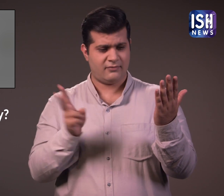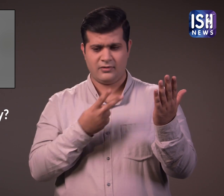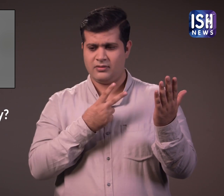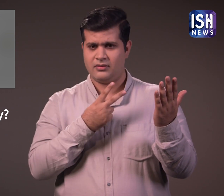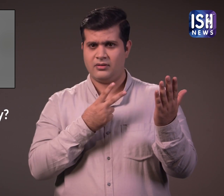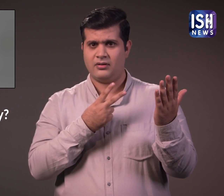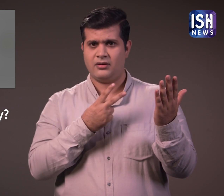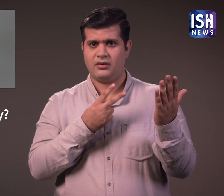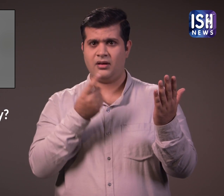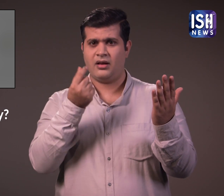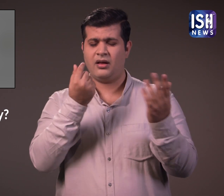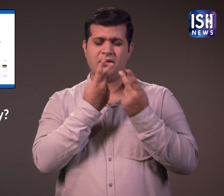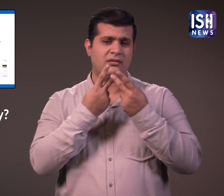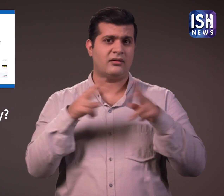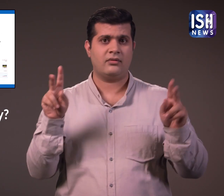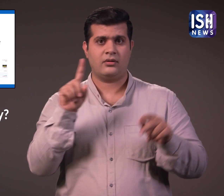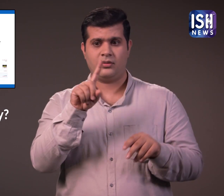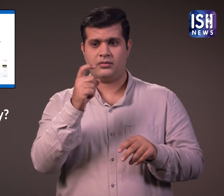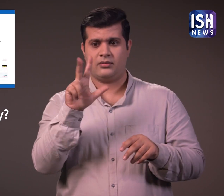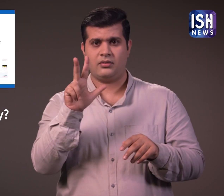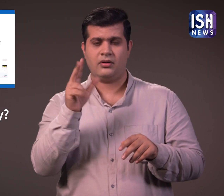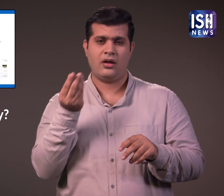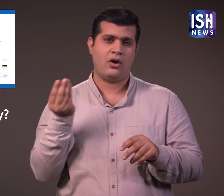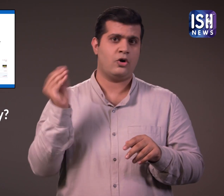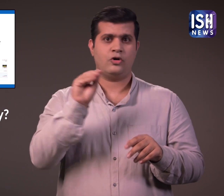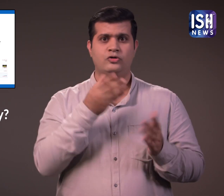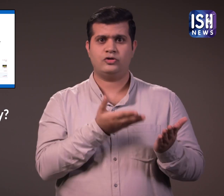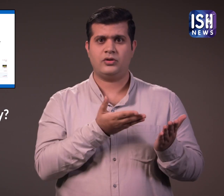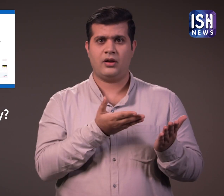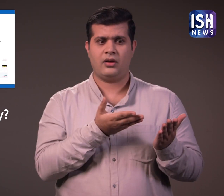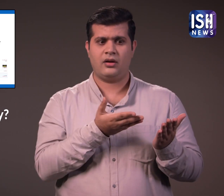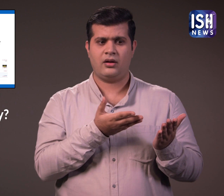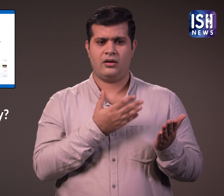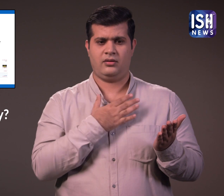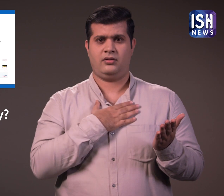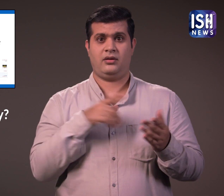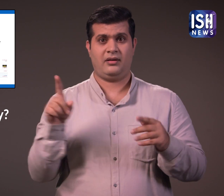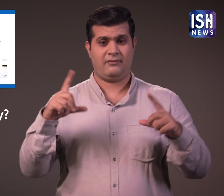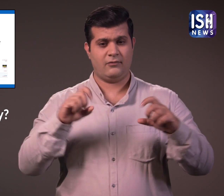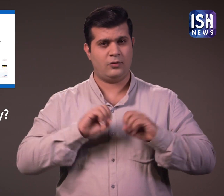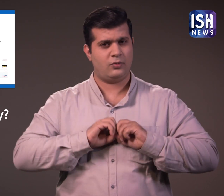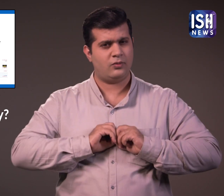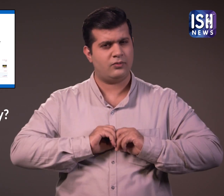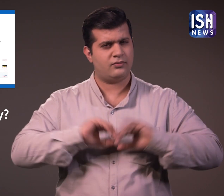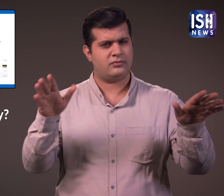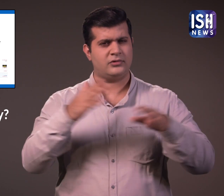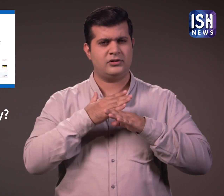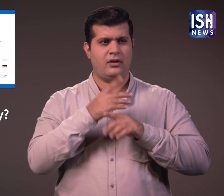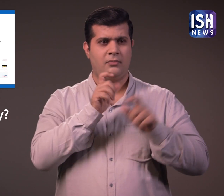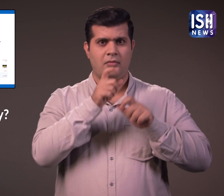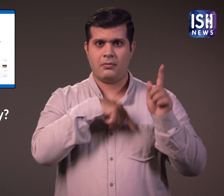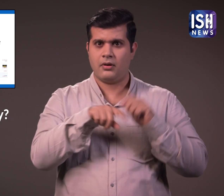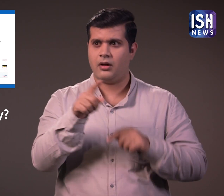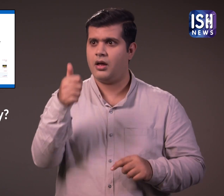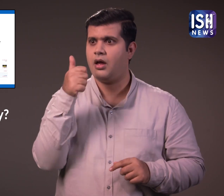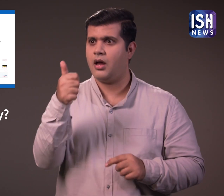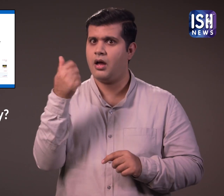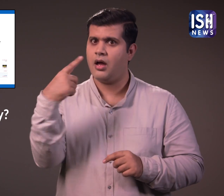178 रुपे की लागत का अंतर था जिसका मतलब Zomato ने अतिरिक्ट शुल्क लिया था। उन्होंने तस्वीर साजा की और इसे कई लोगों ने